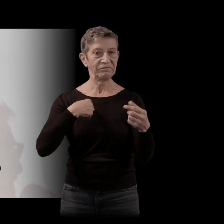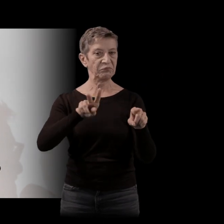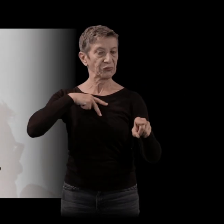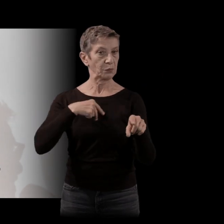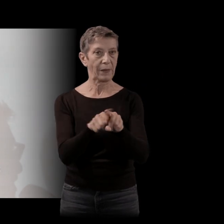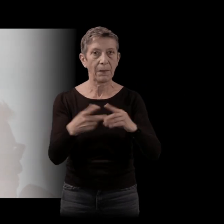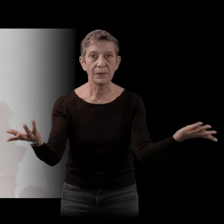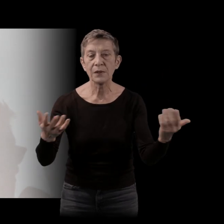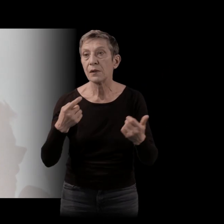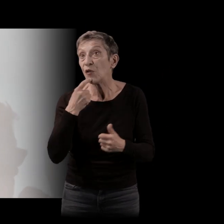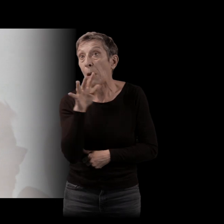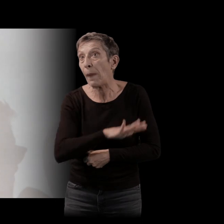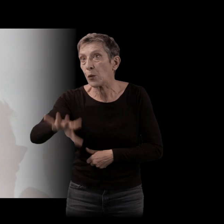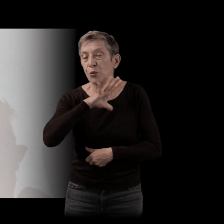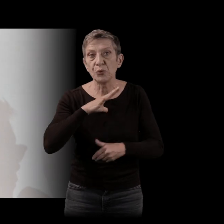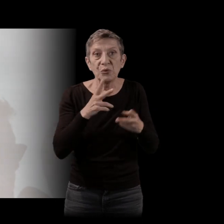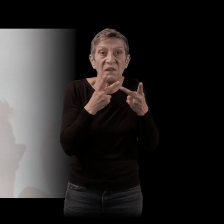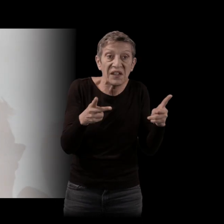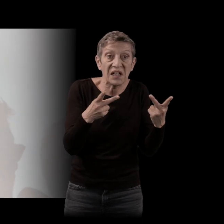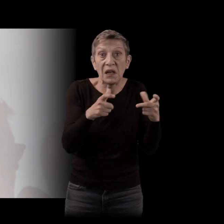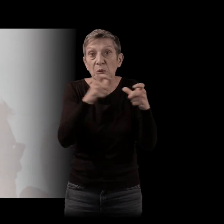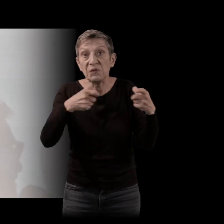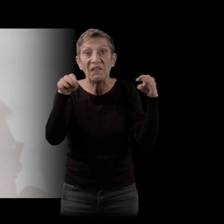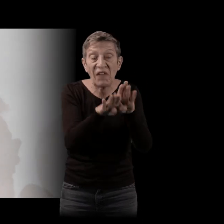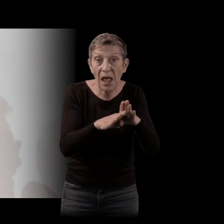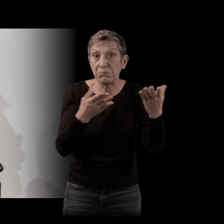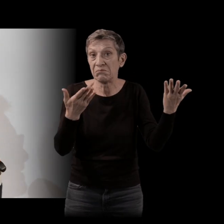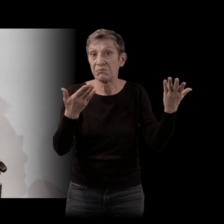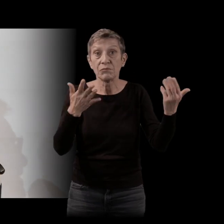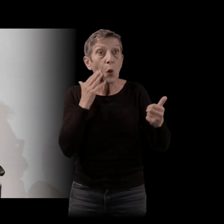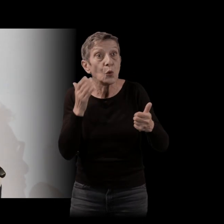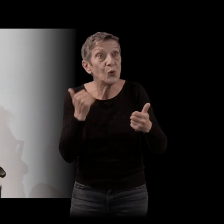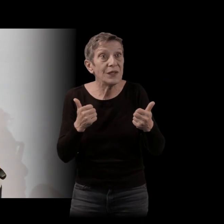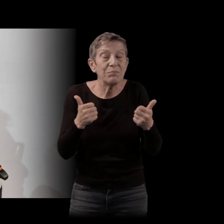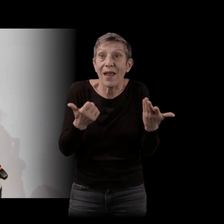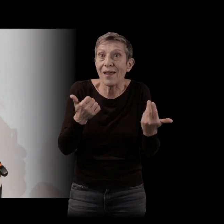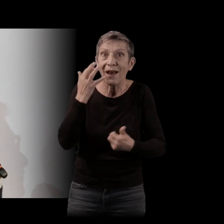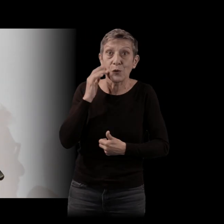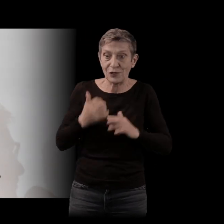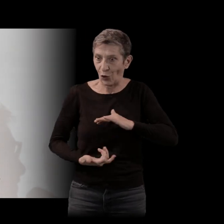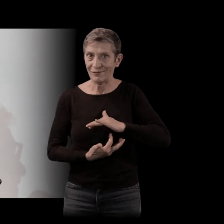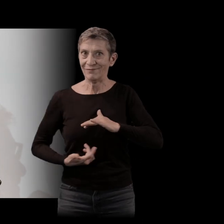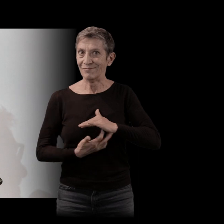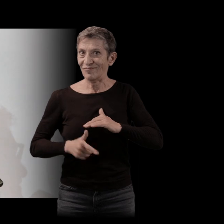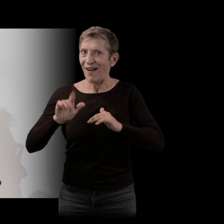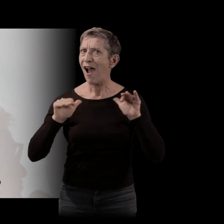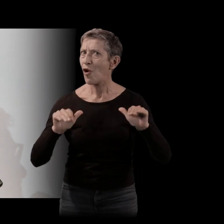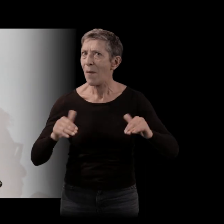désindustrialisés où on s'ennuie et en même temps, on mène les plus belles années, enfin, des adolescences fiévreuses. Ça, c des choses qui sont